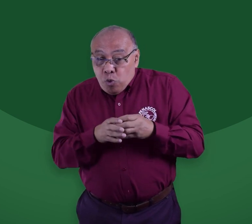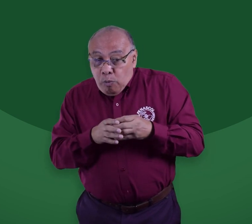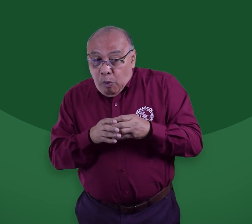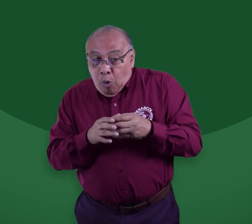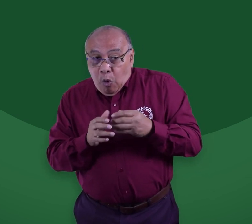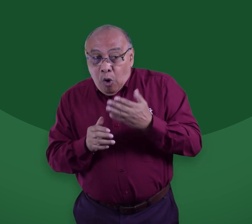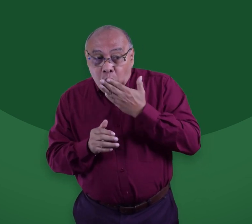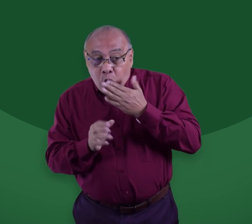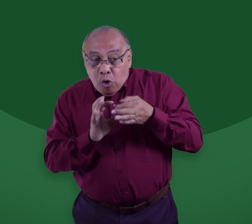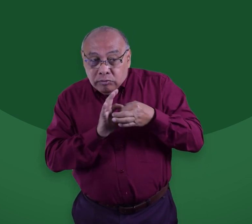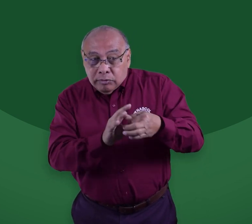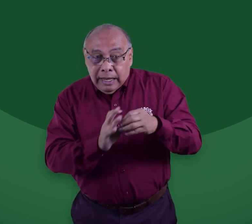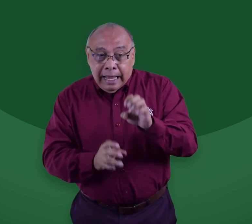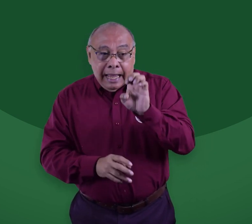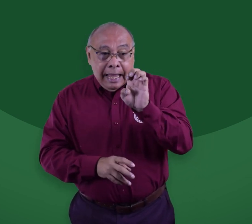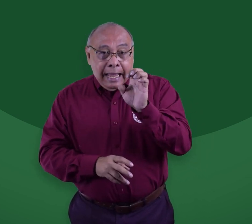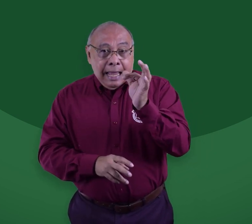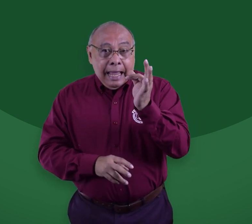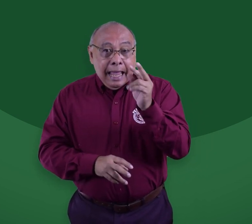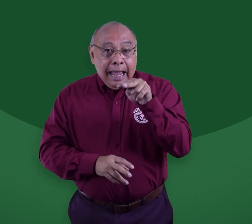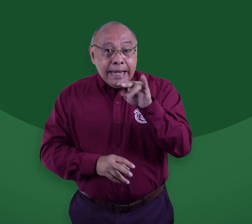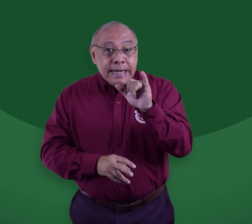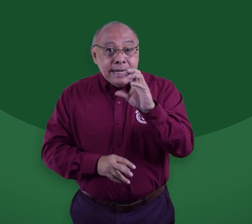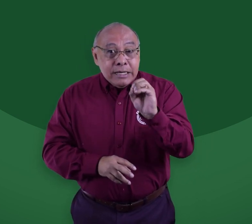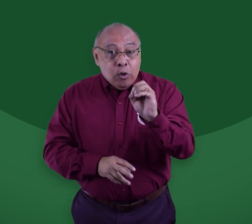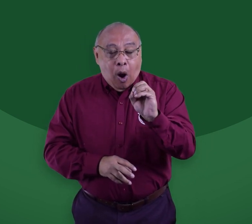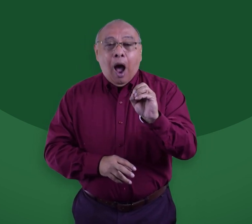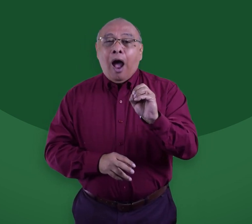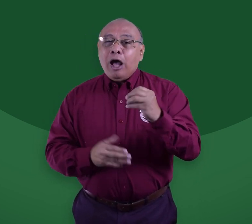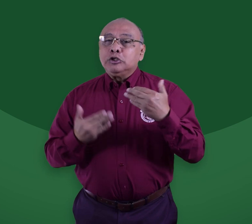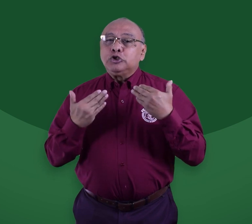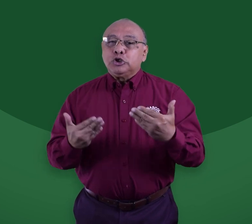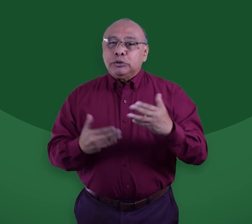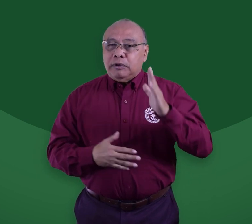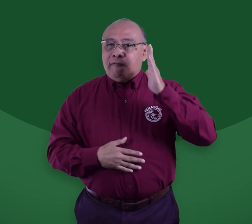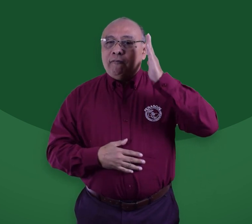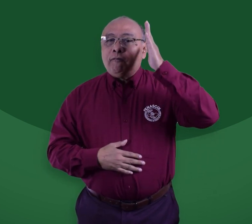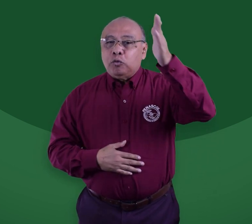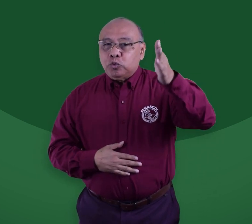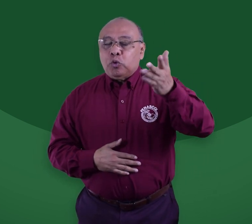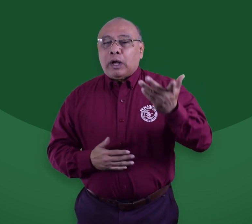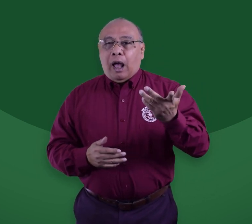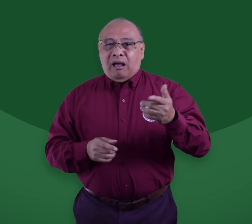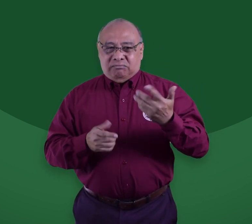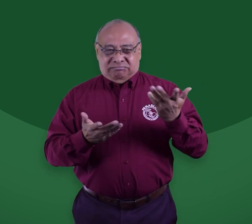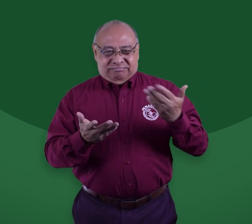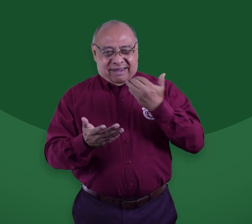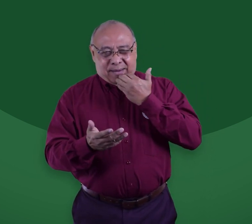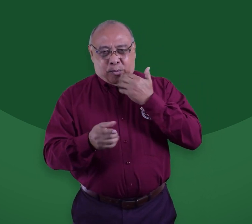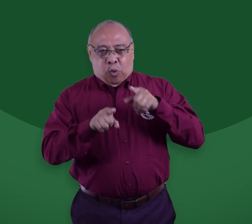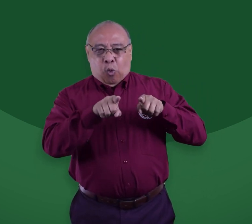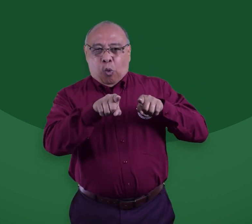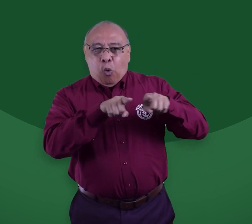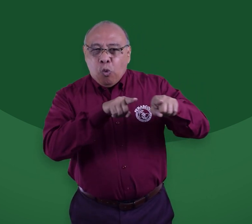Esto a futuro beneficia a la comunidad, ya que, por ejemplo, para